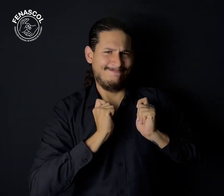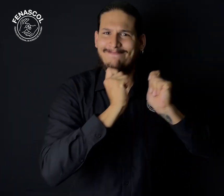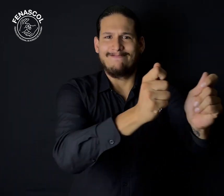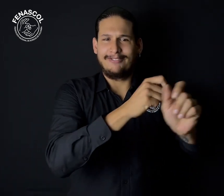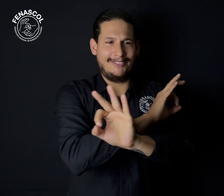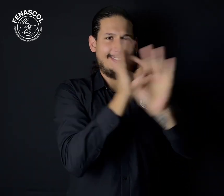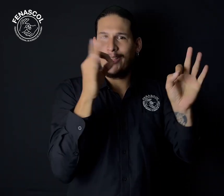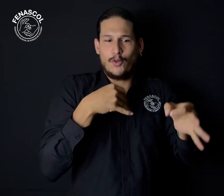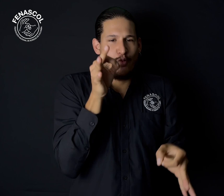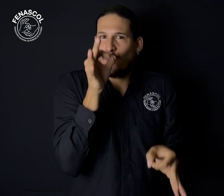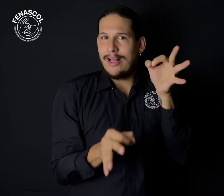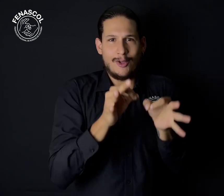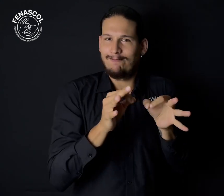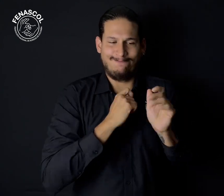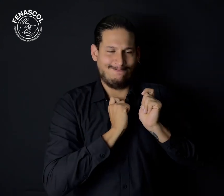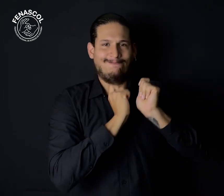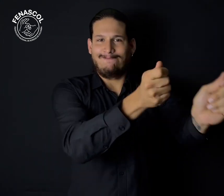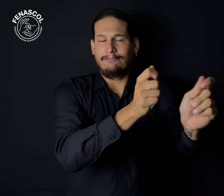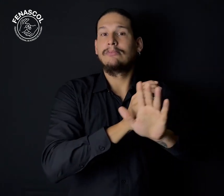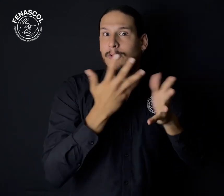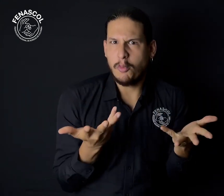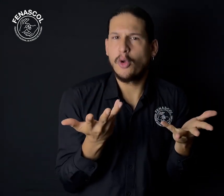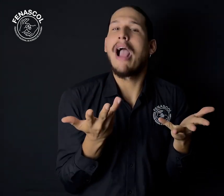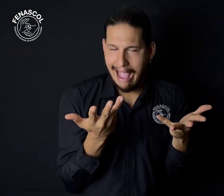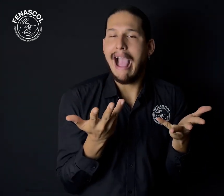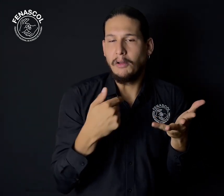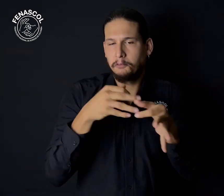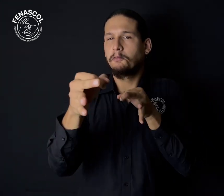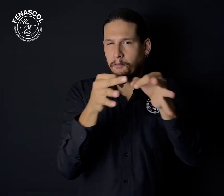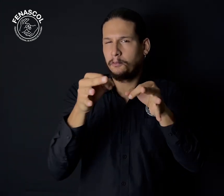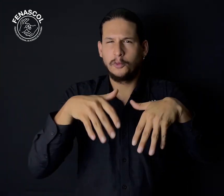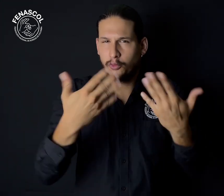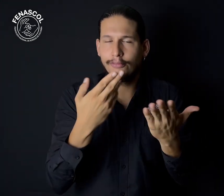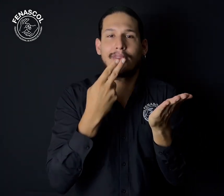exonerado de esta responsabilidad, ¿cómo se puede hacer? Bueno, miremos esta carta.